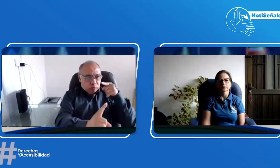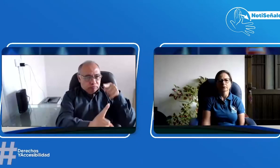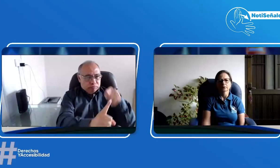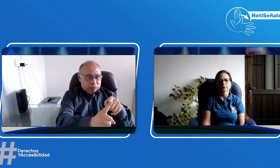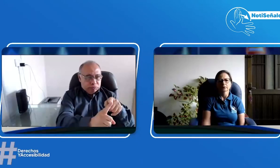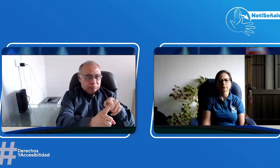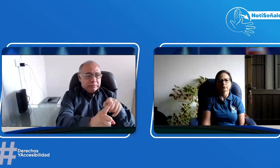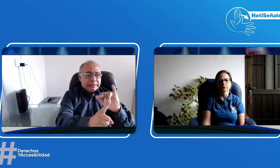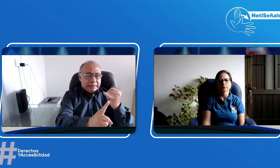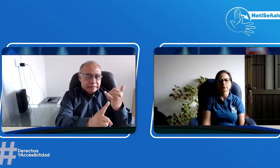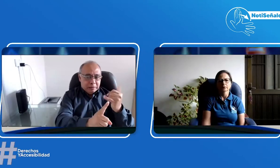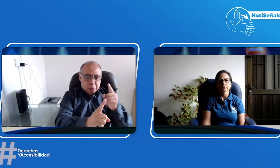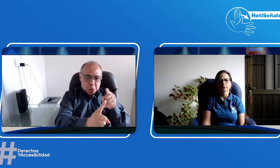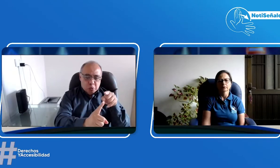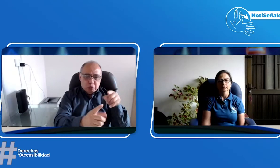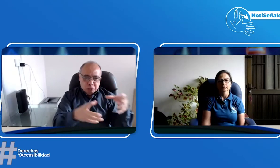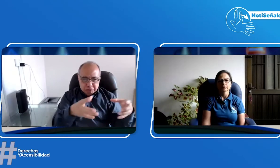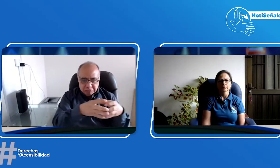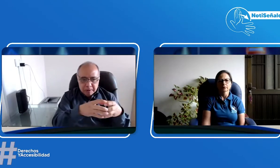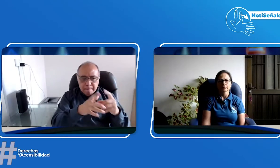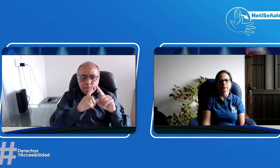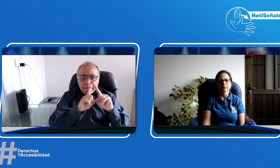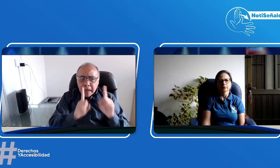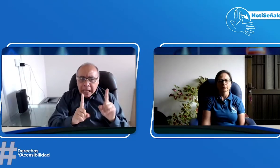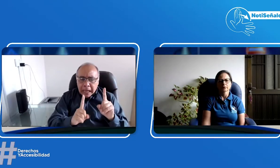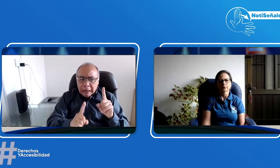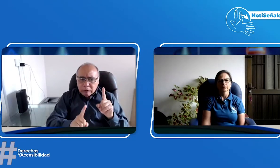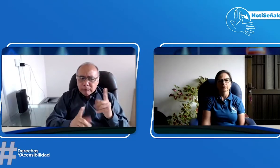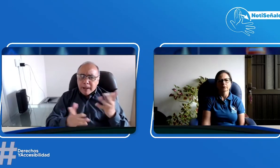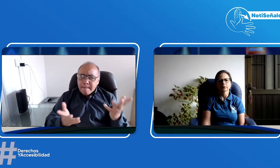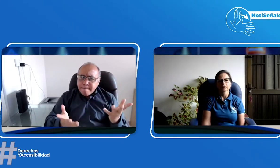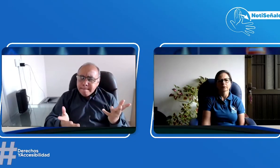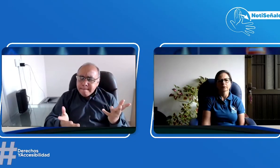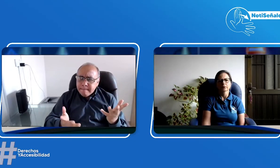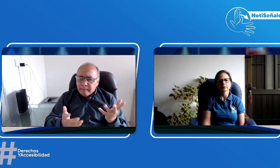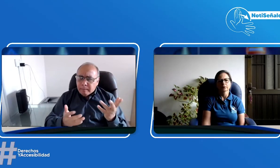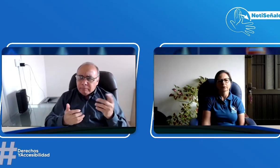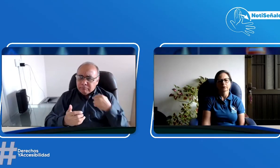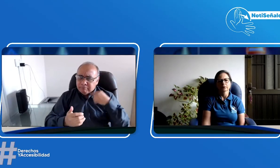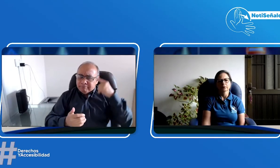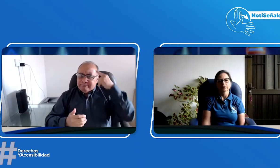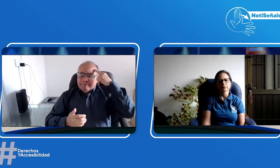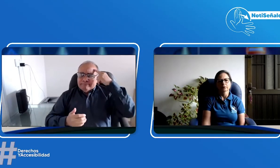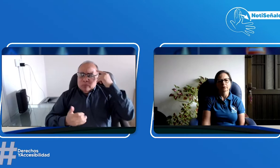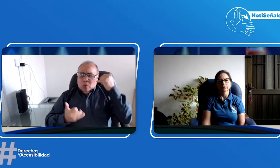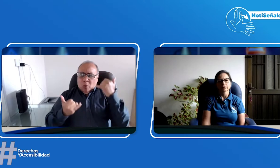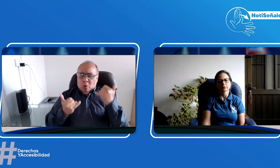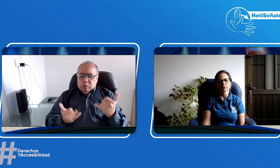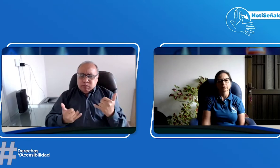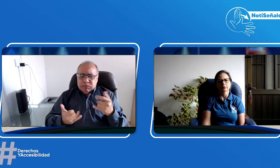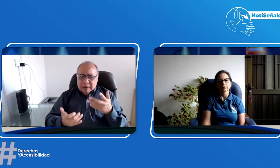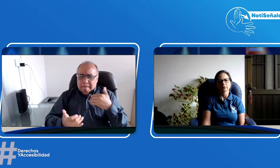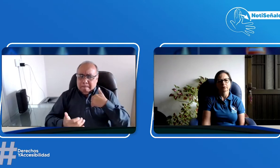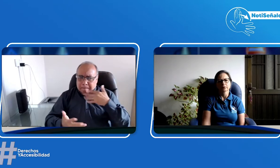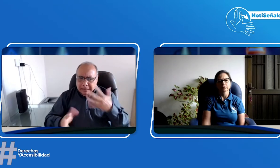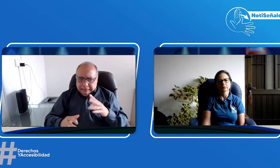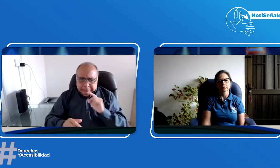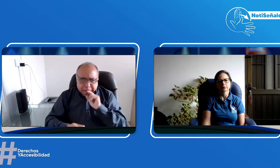inclusión, sino que la educación está directamente para las personas sordas. Sin embargo, me queda a mí